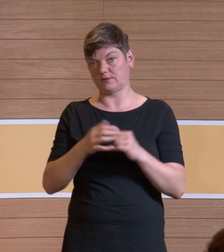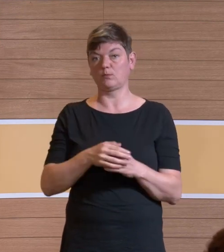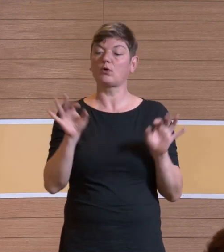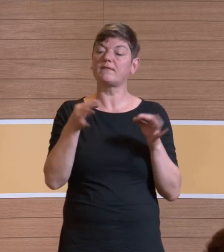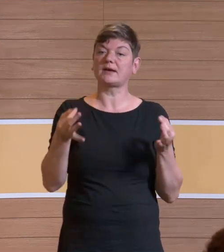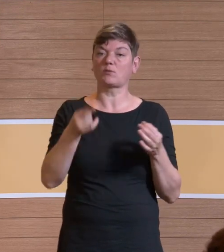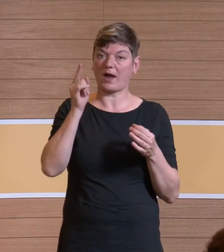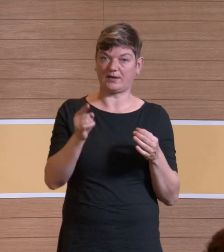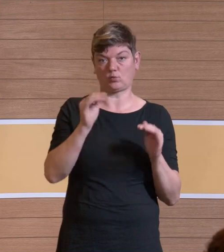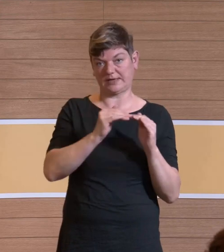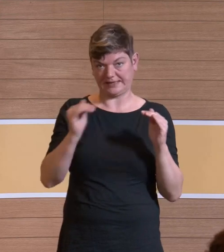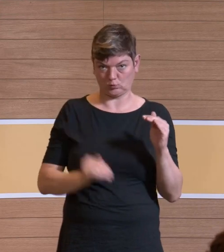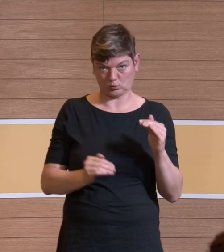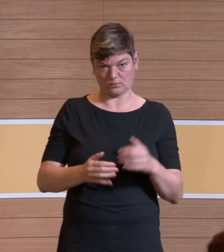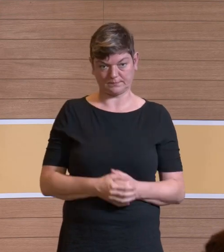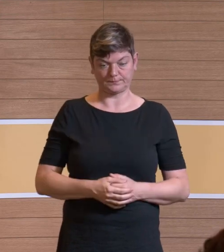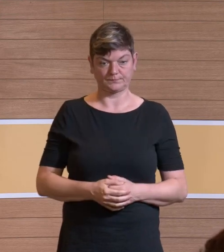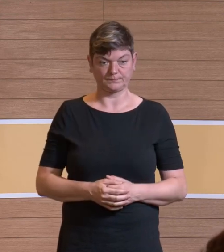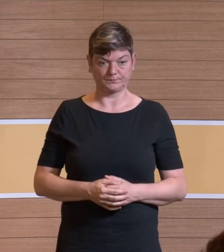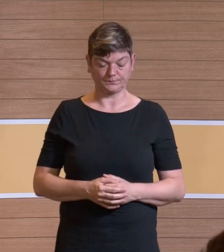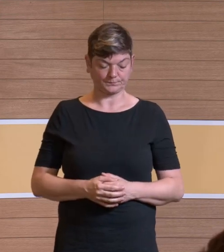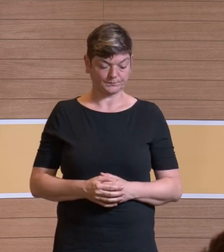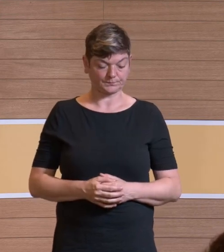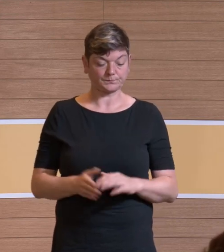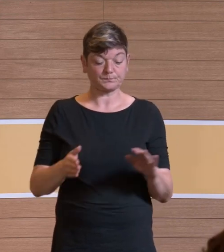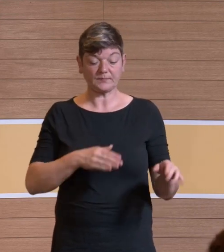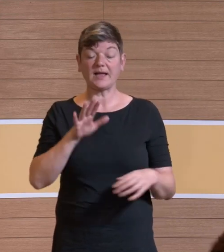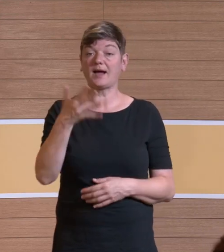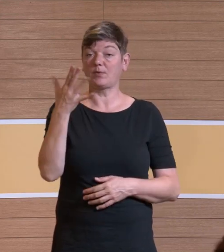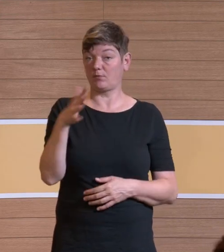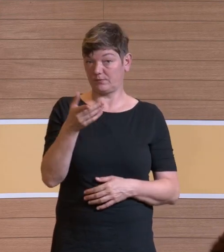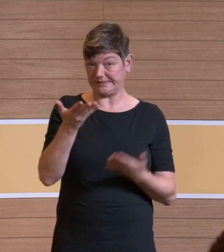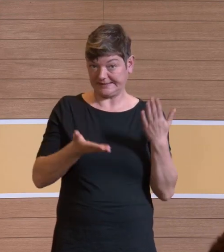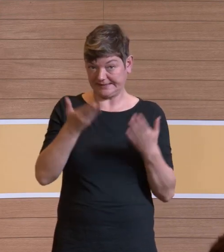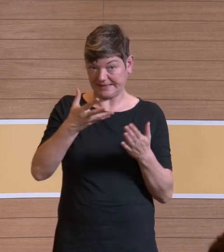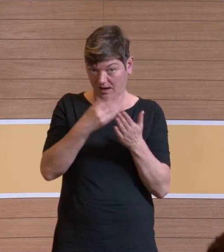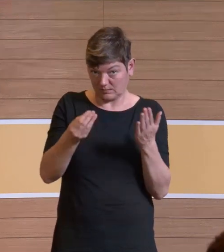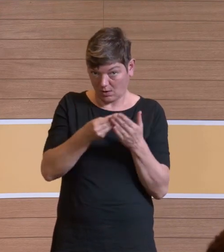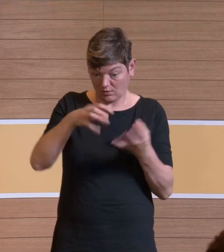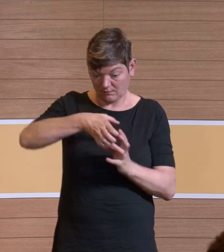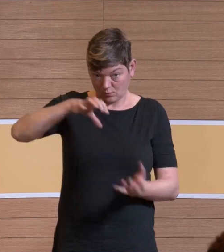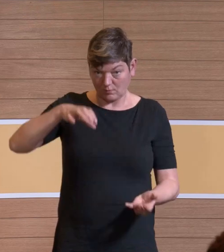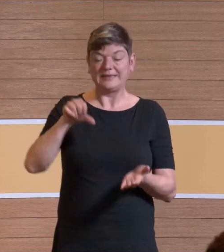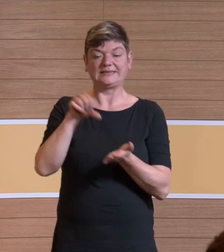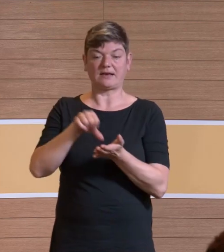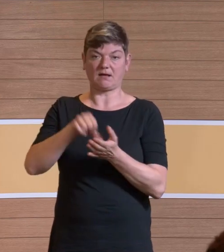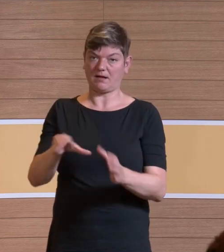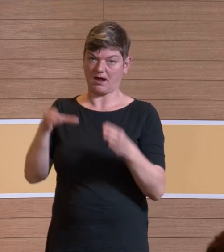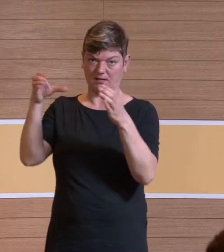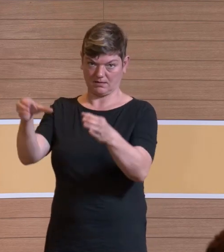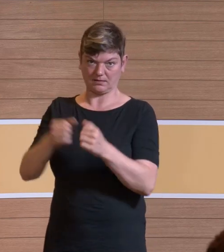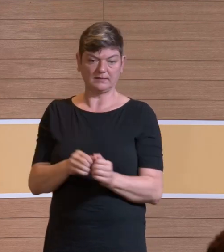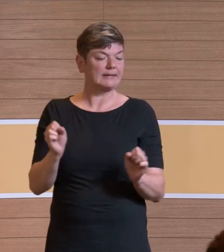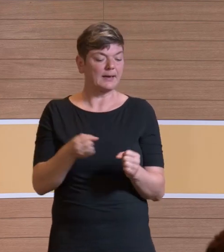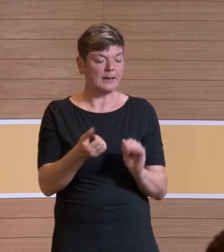Reduktion. Ja, ab 50 Liter Absaugvolumen brauche ich aber eine zentrale Anlage, kann nicht mehr mit so einer kleinen